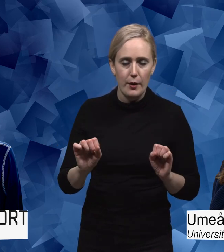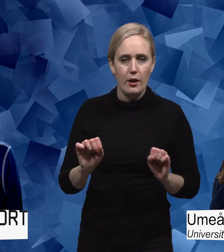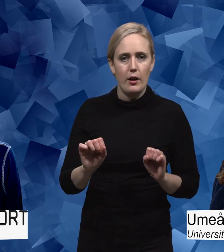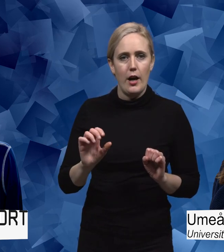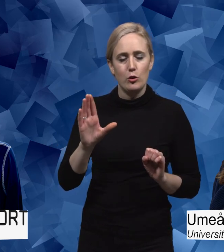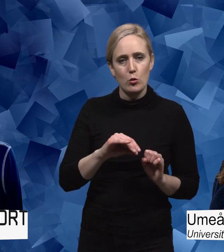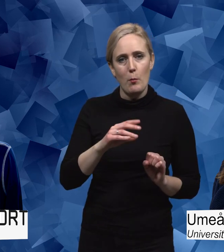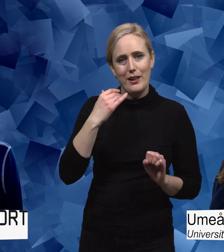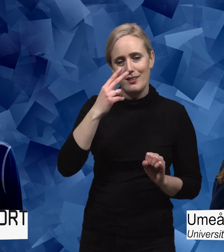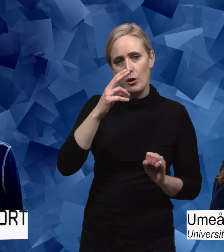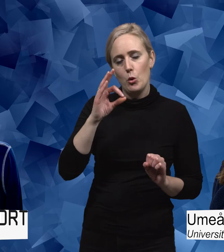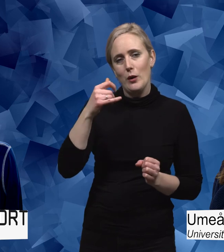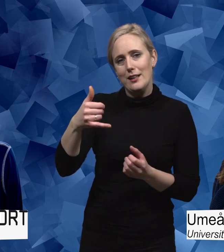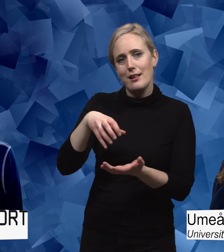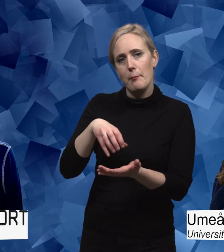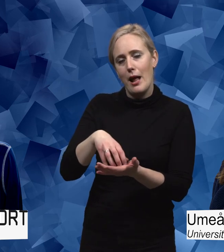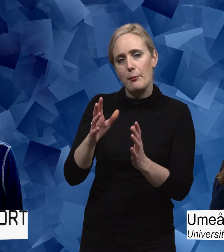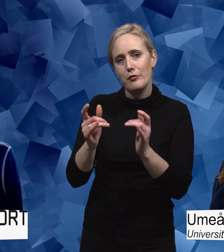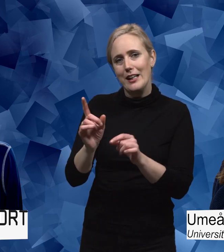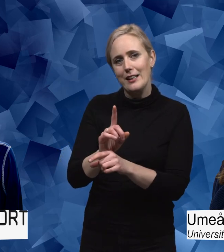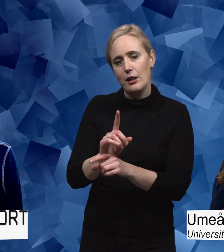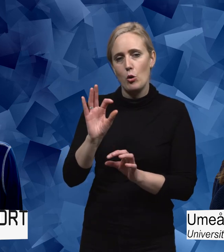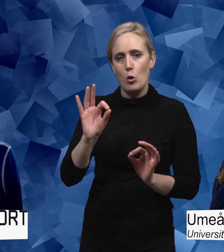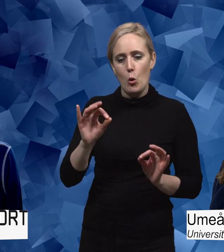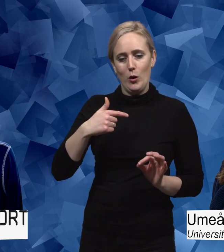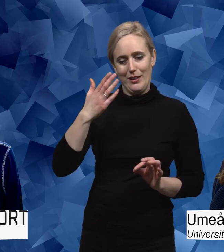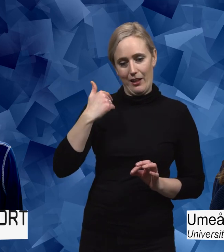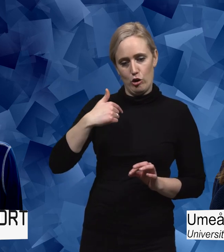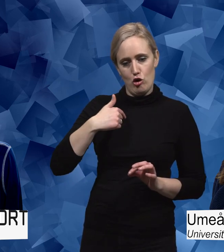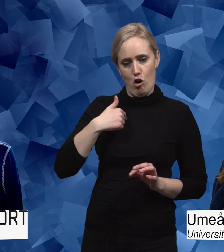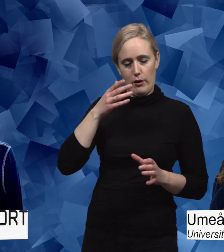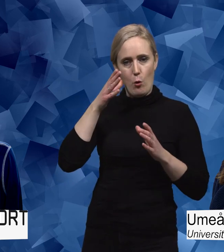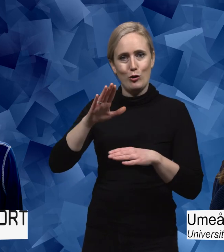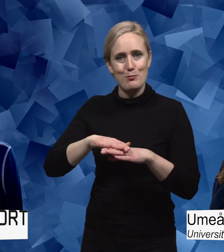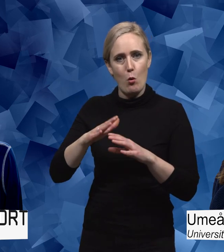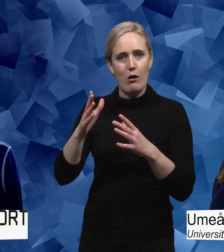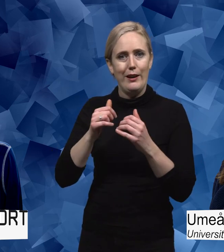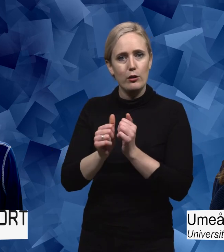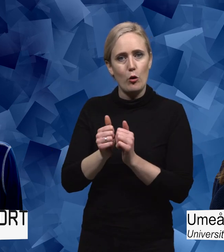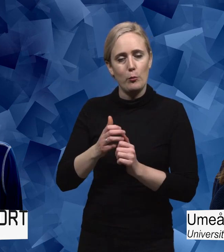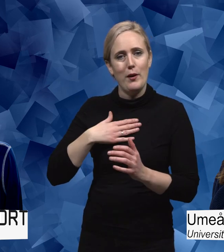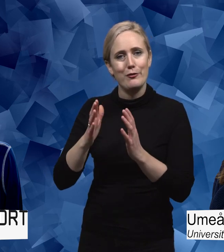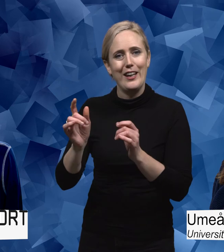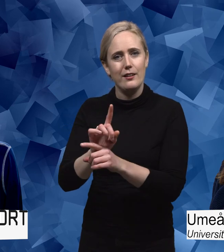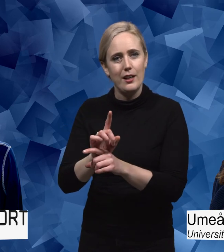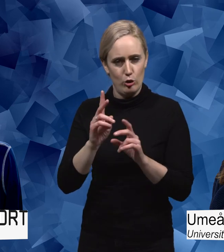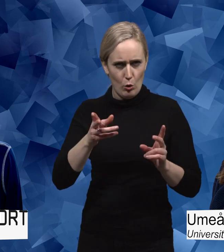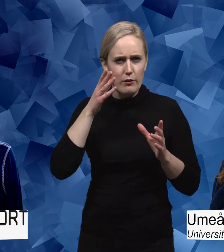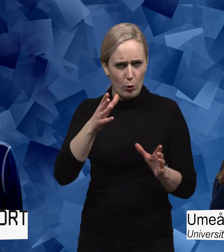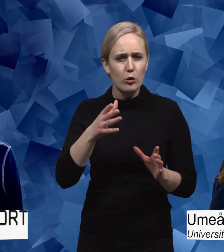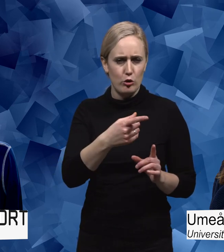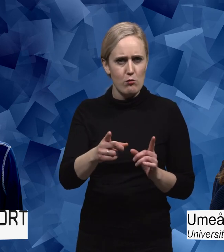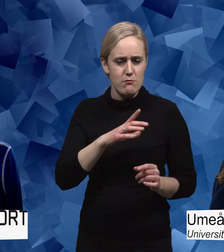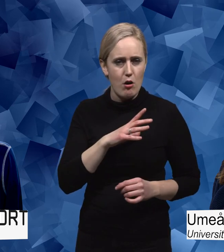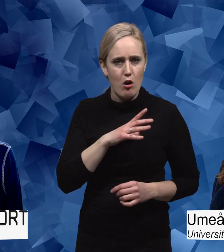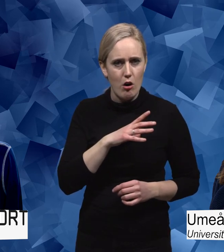överförbart i ett samhällsperspektiv också alltså på fritiden, hur kan jag ägna mig åt olika idrotter också på min fritid. Men där var ju